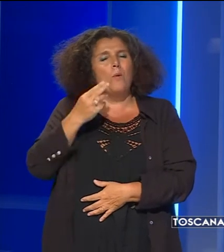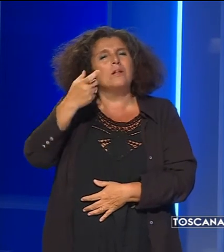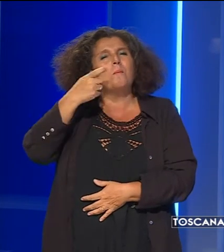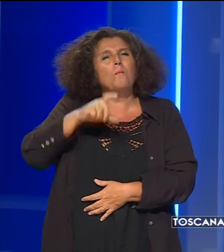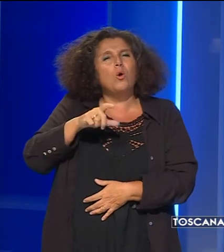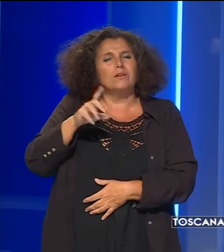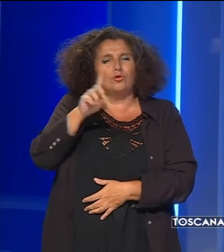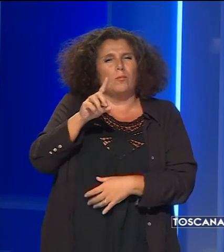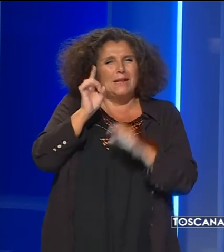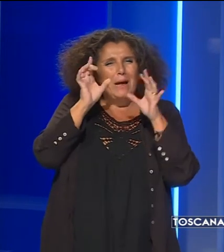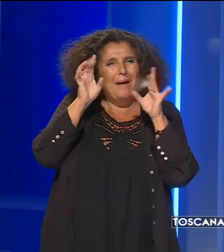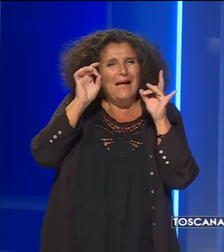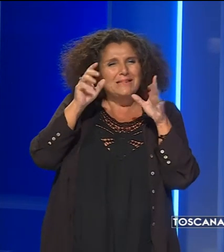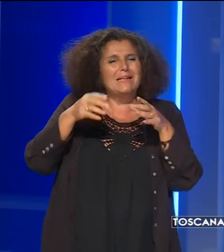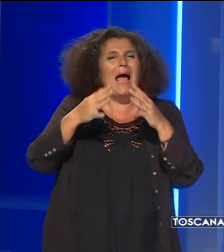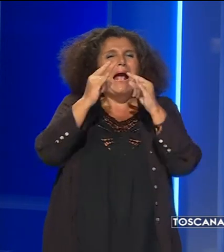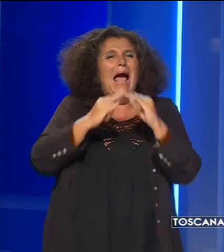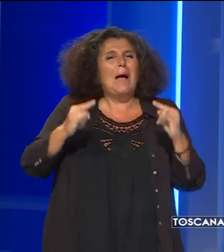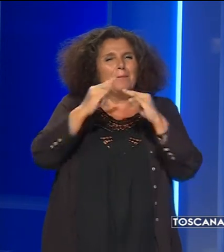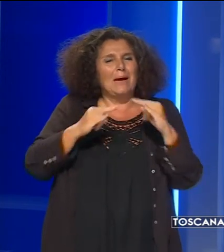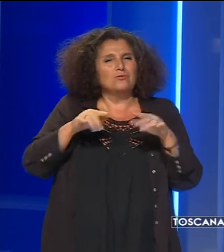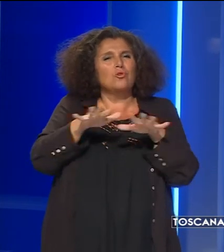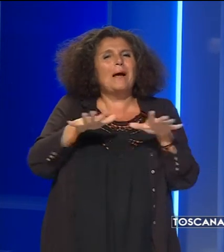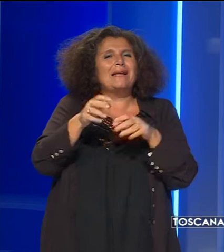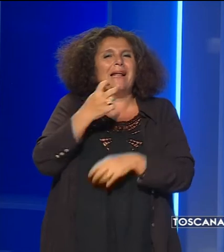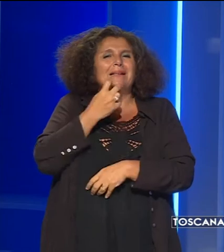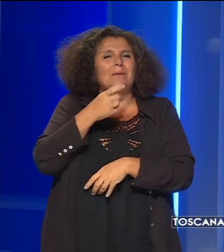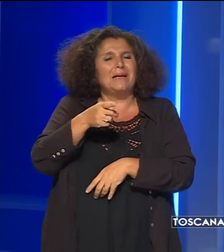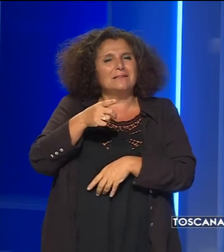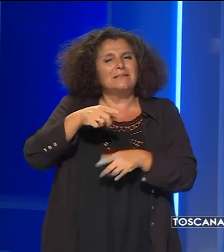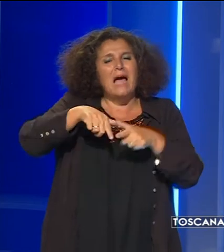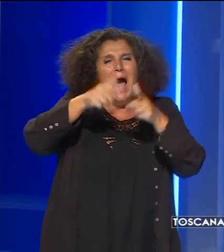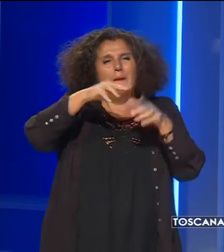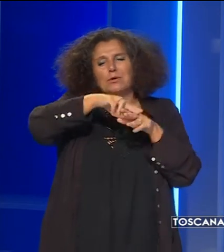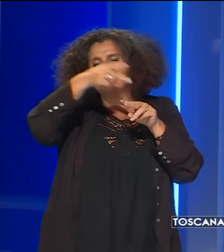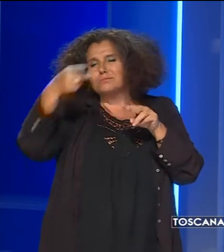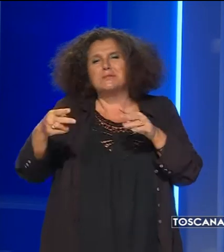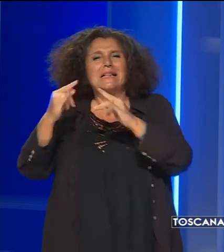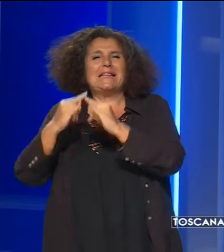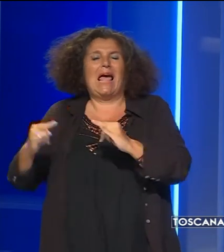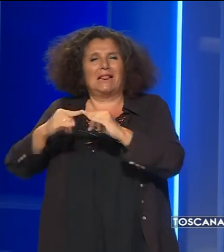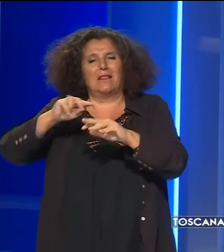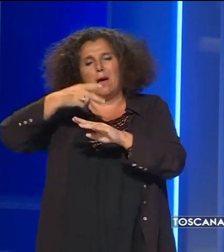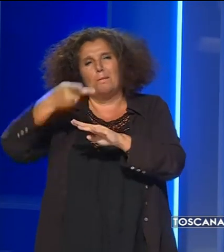mattina in un campeggio di marina di massa dalla caduta di un albero sulla loro tenda.